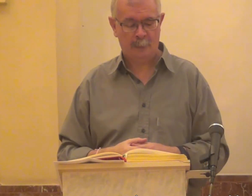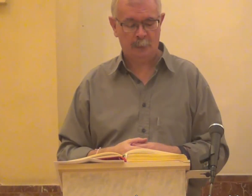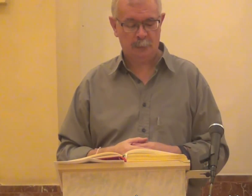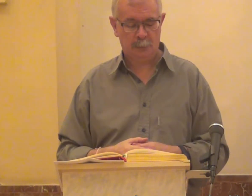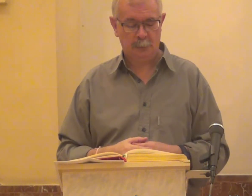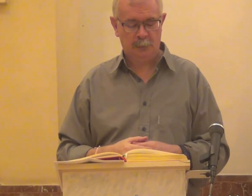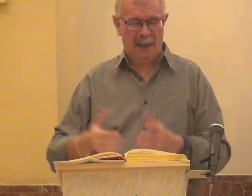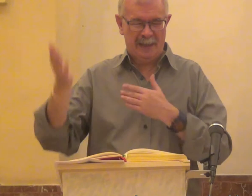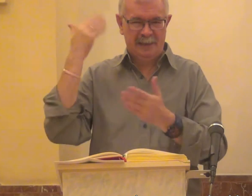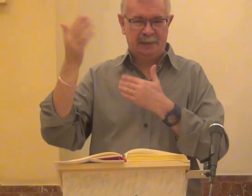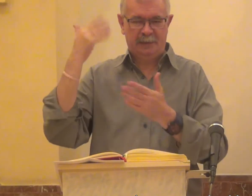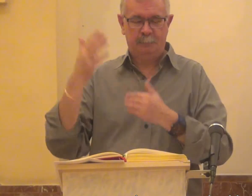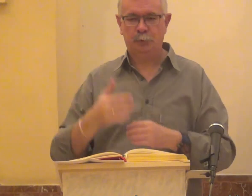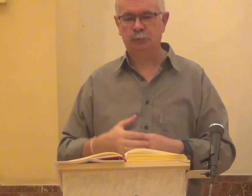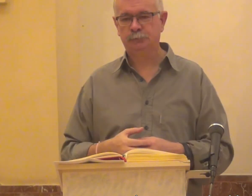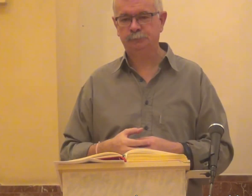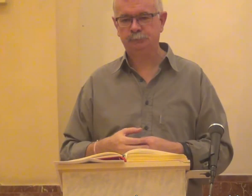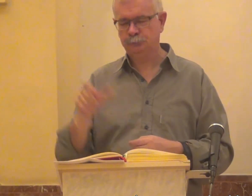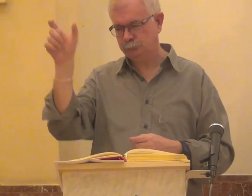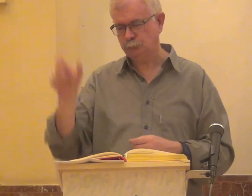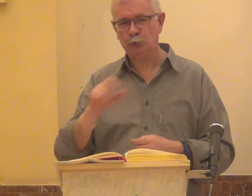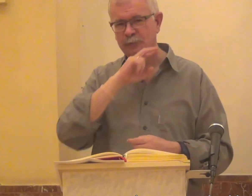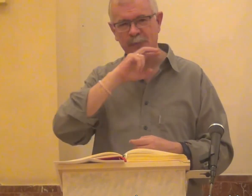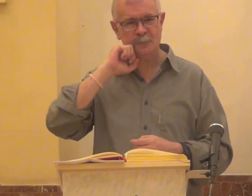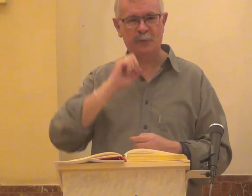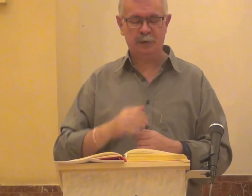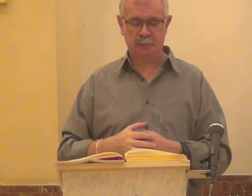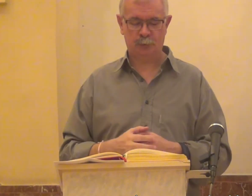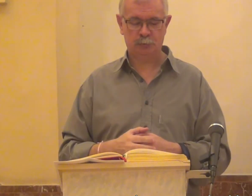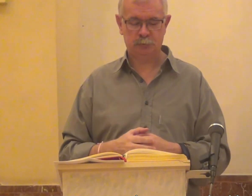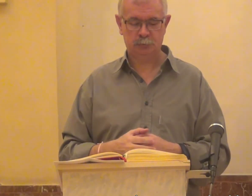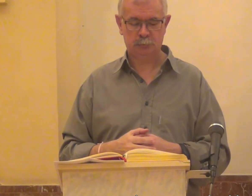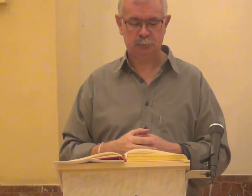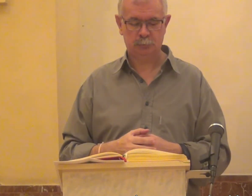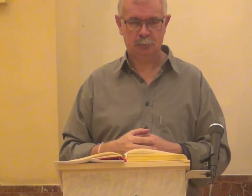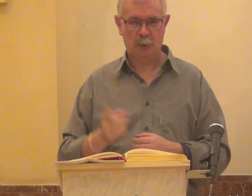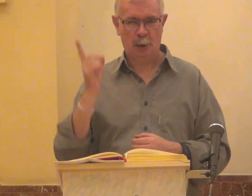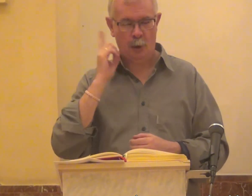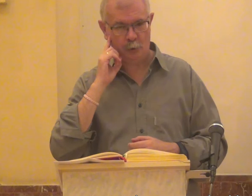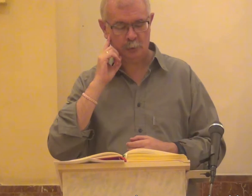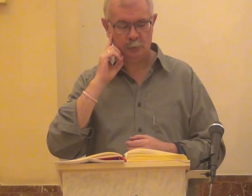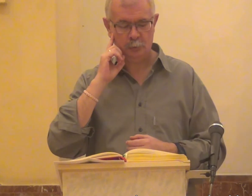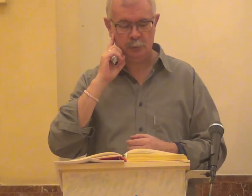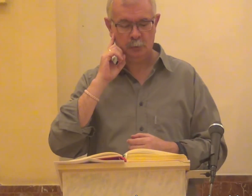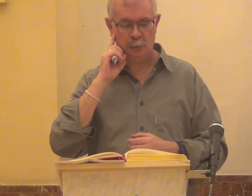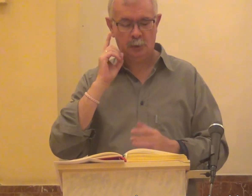En aquel tiempo los fariseos al oír que Jesús